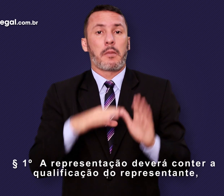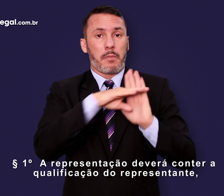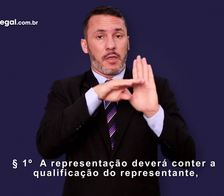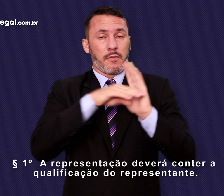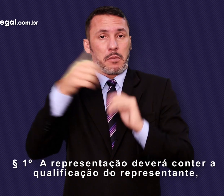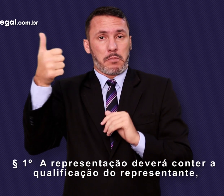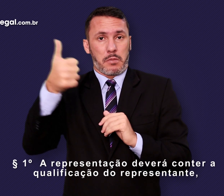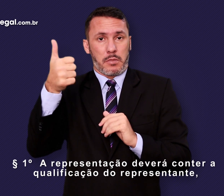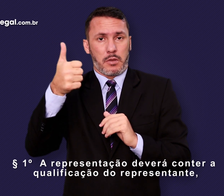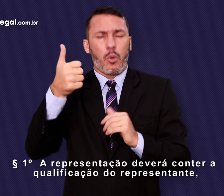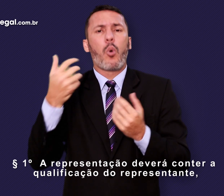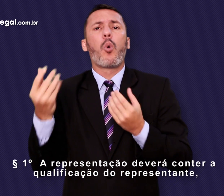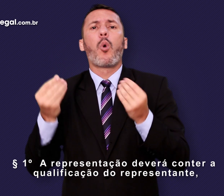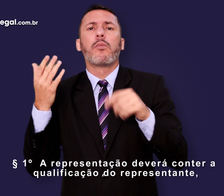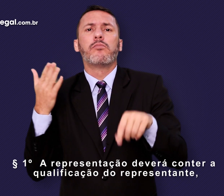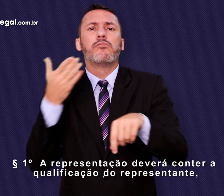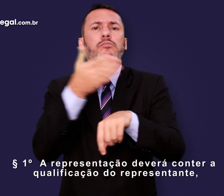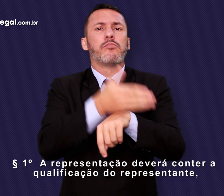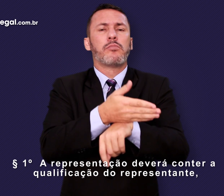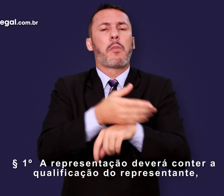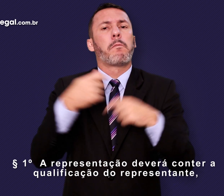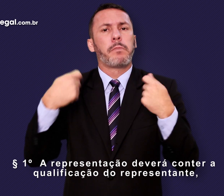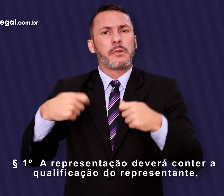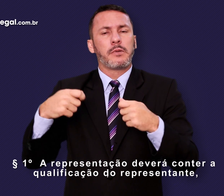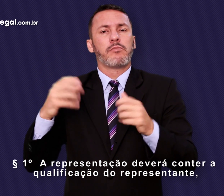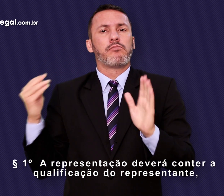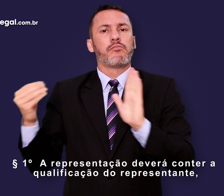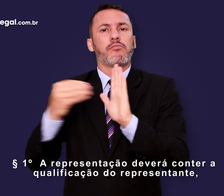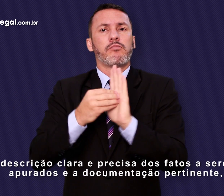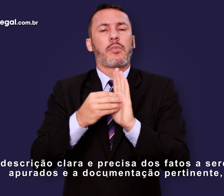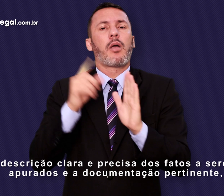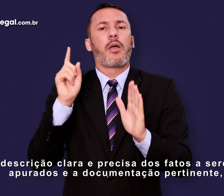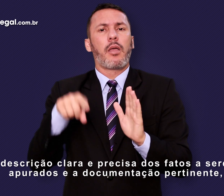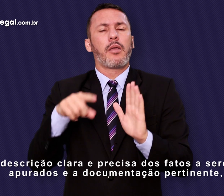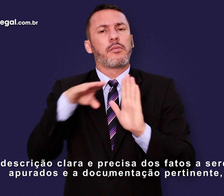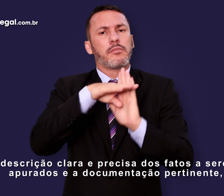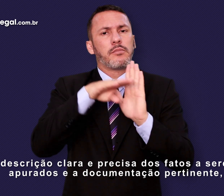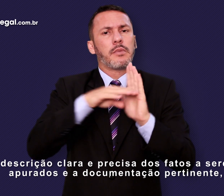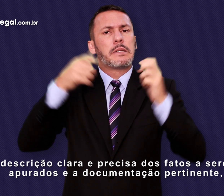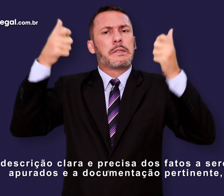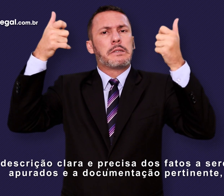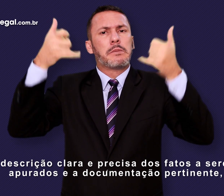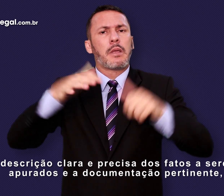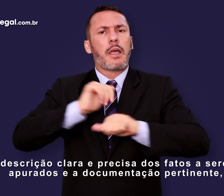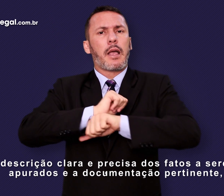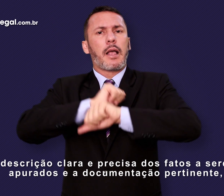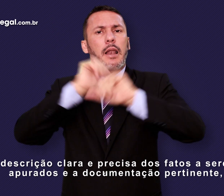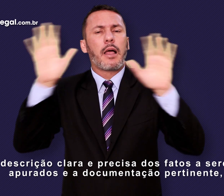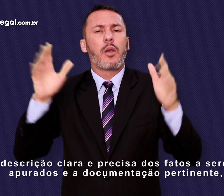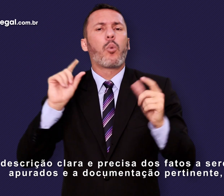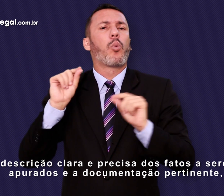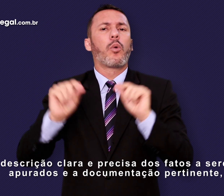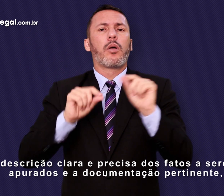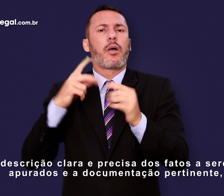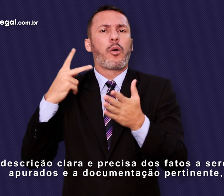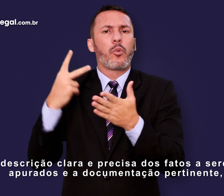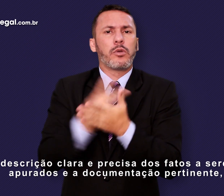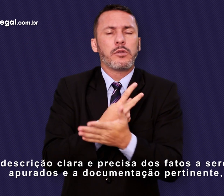A representação deverá conter a qualificação do representante, a descrição clara e precisa dos fatos a serem apurados e a